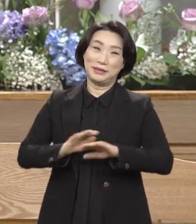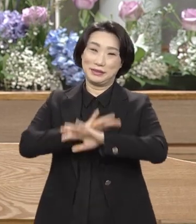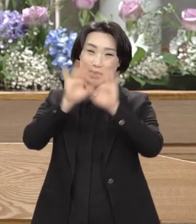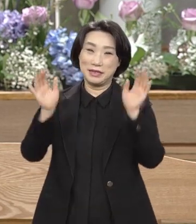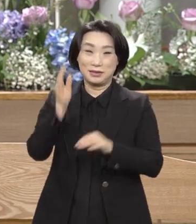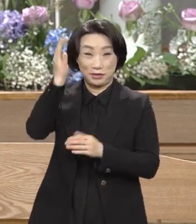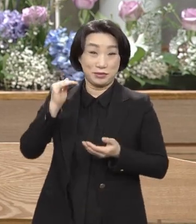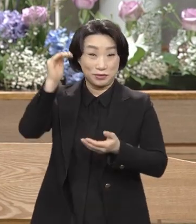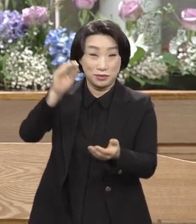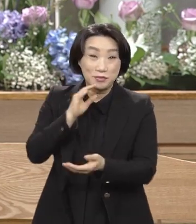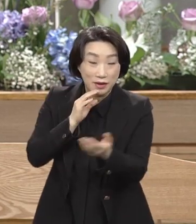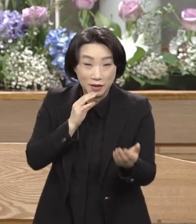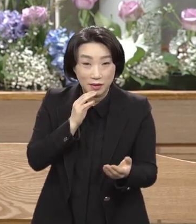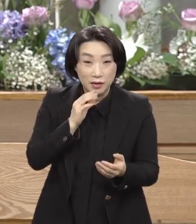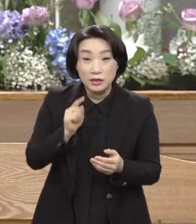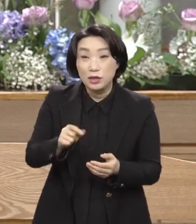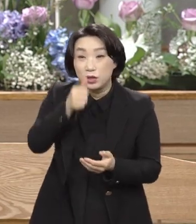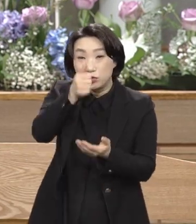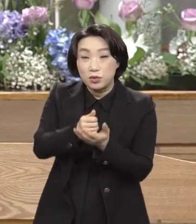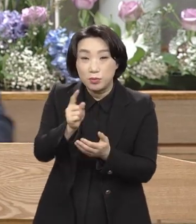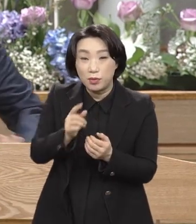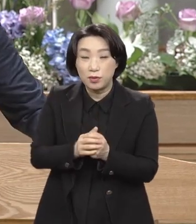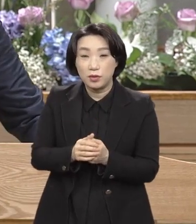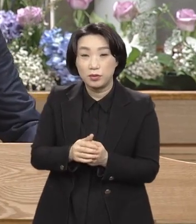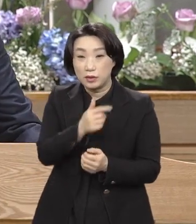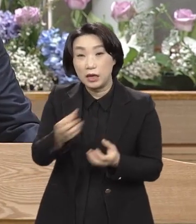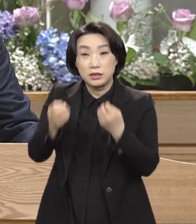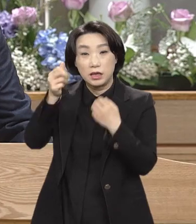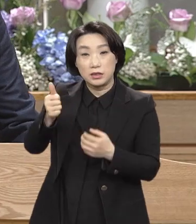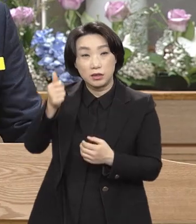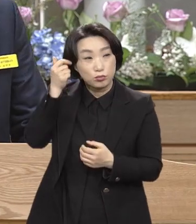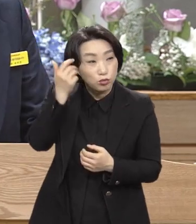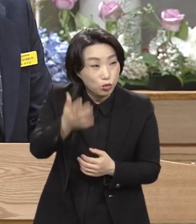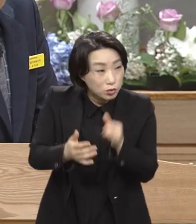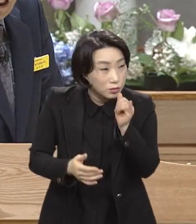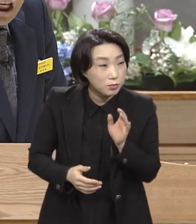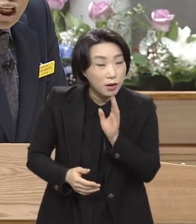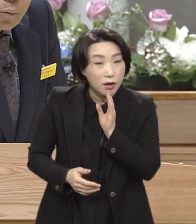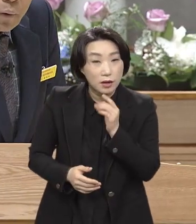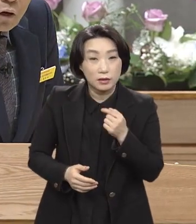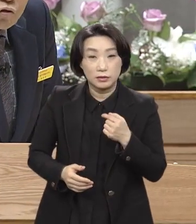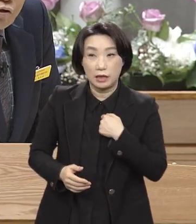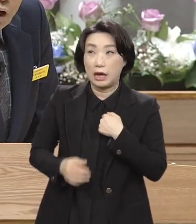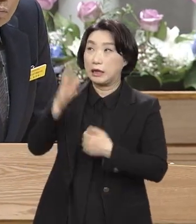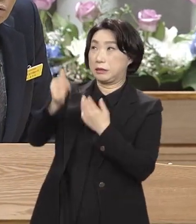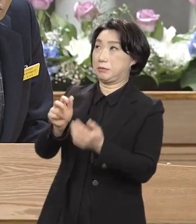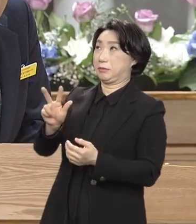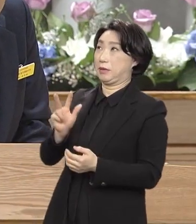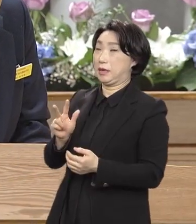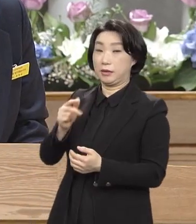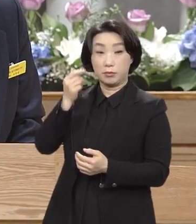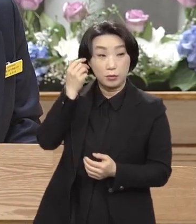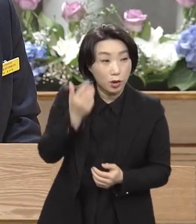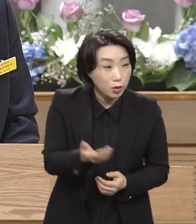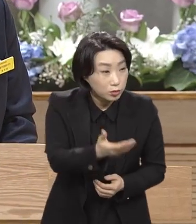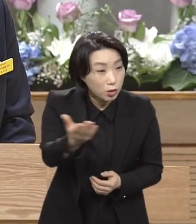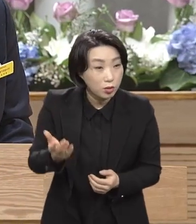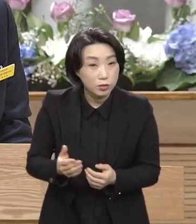죄가 세대 대상에 묻자는 거예요. 내가 하나님께 맹써야 묻느니 네가